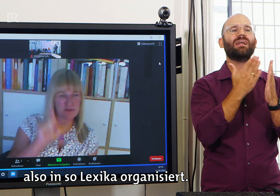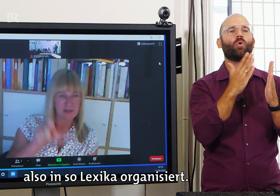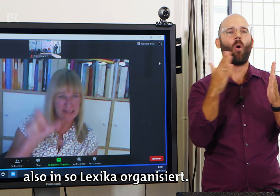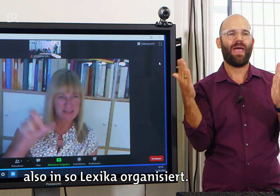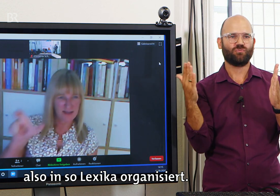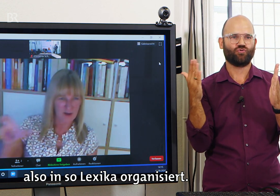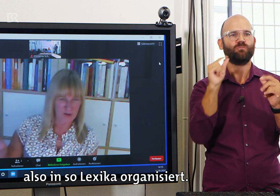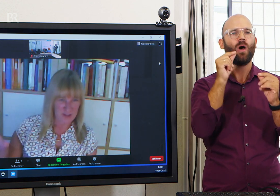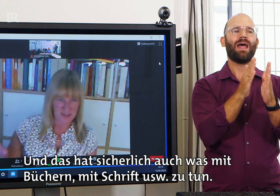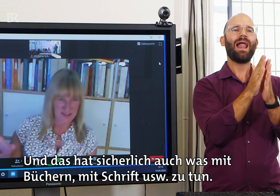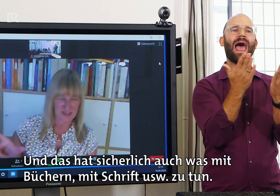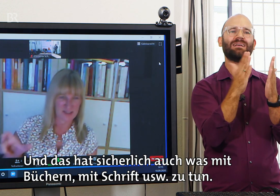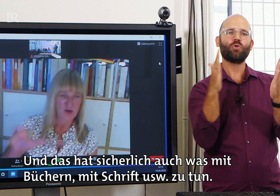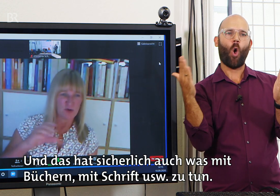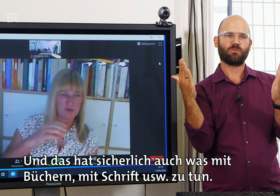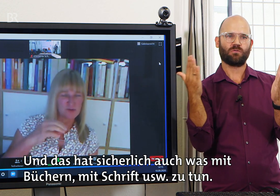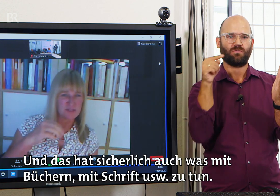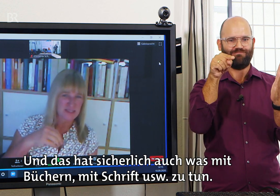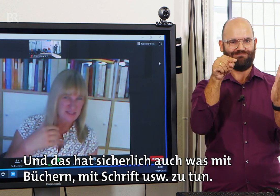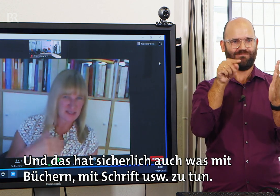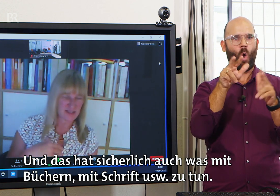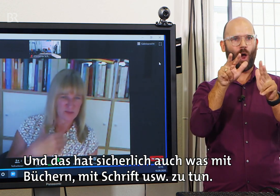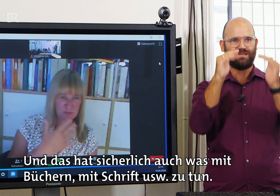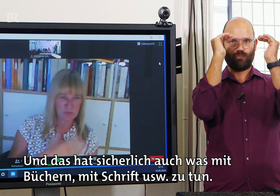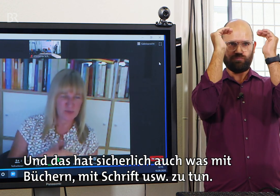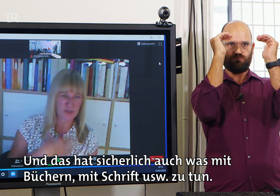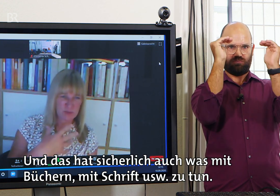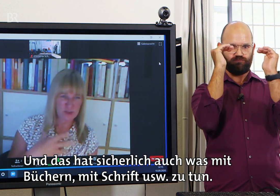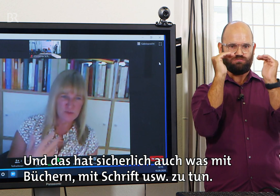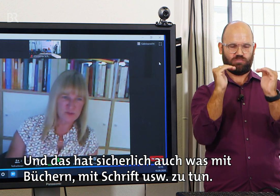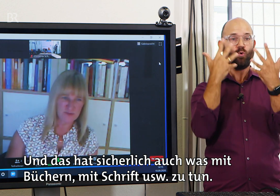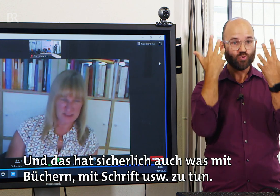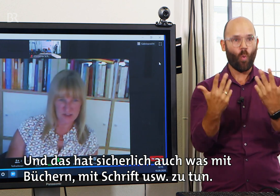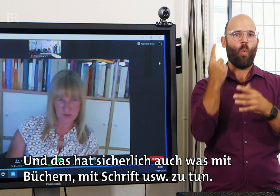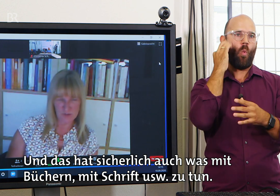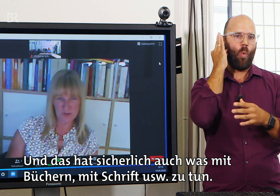Lexika organisiert. Und das hat sicherlich auch was mit Büchern, mit Schrift und so weiter zu tun.